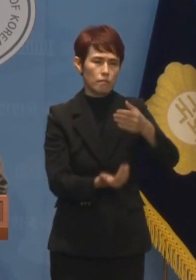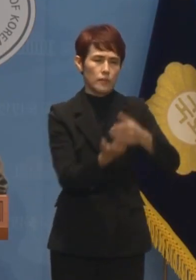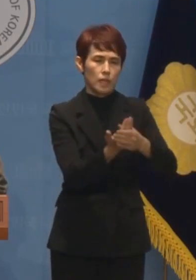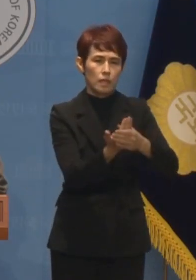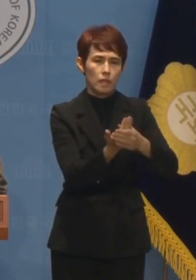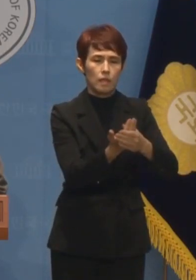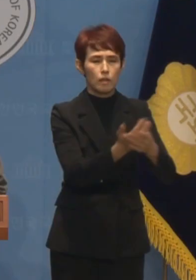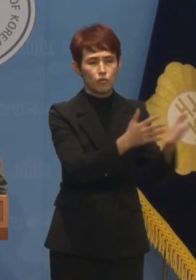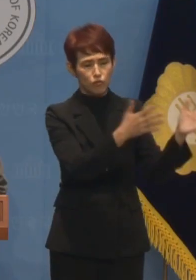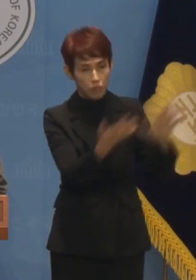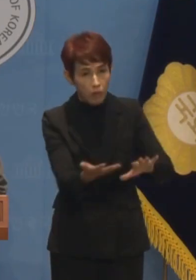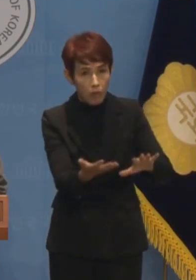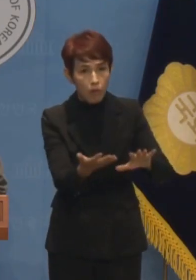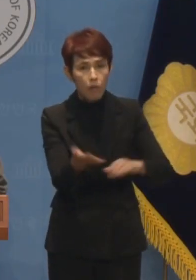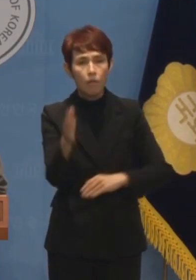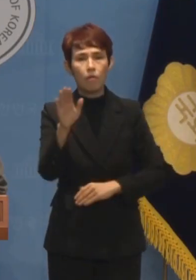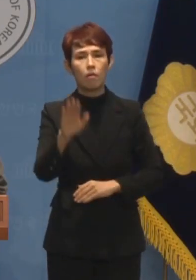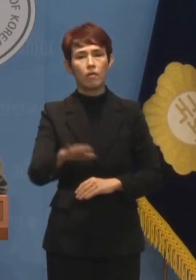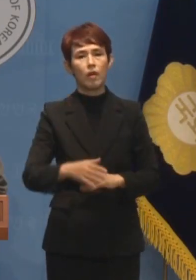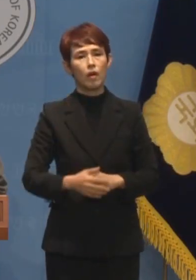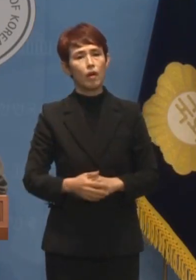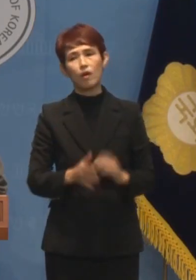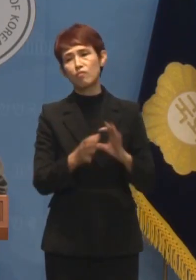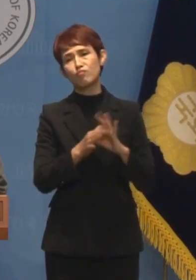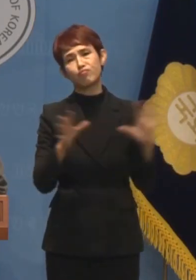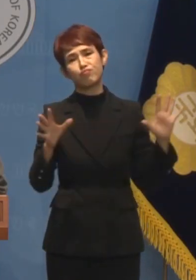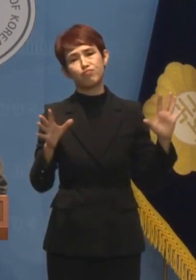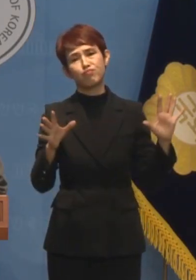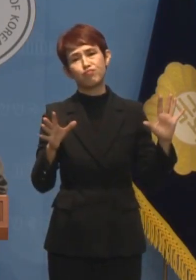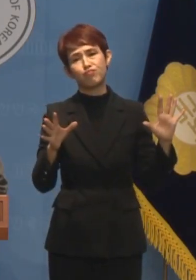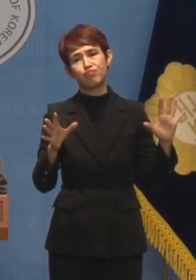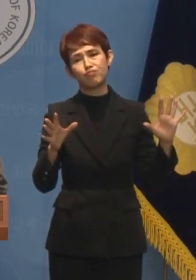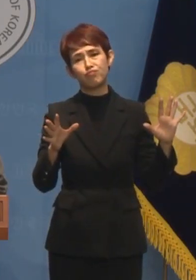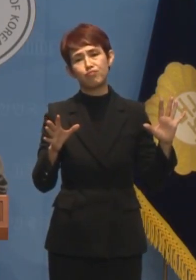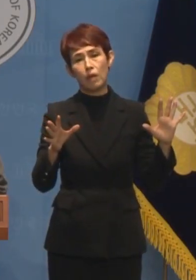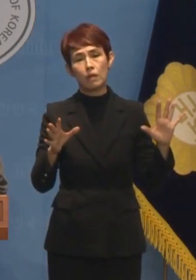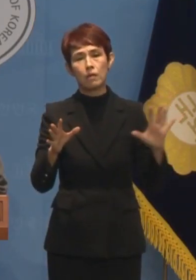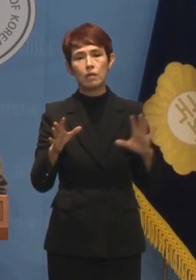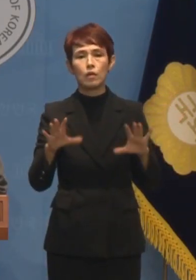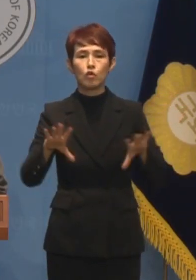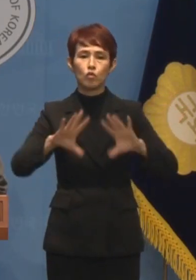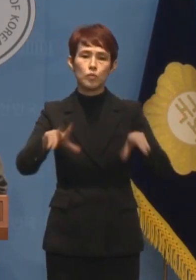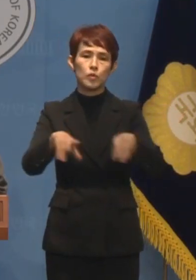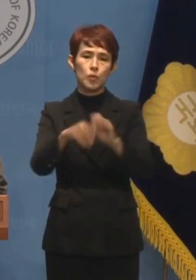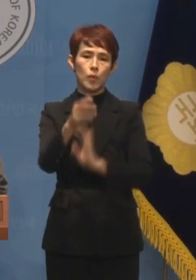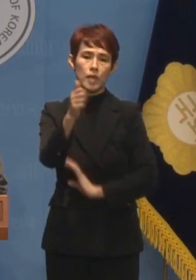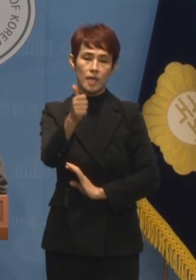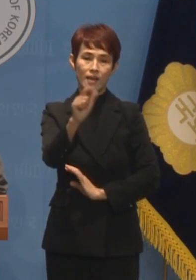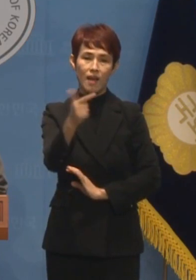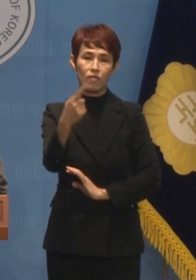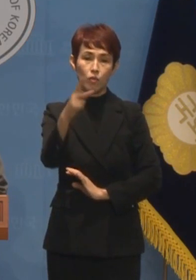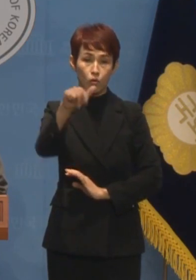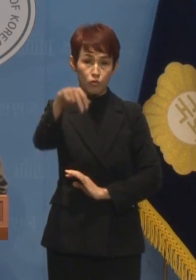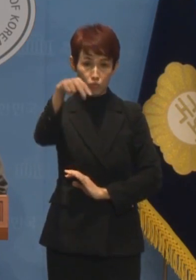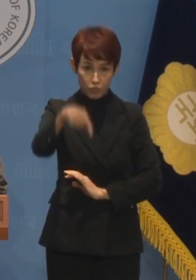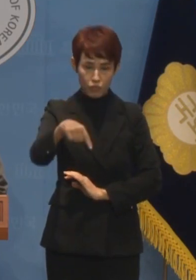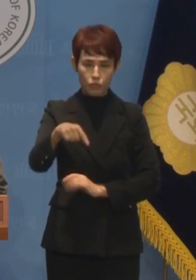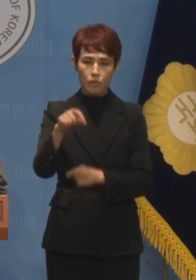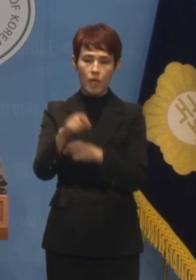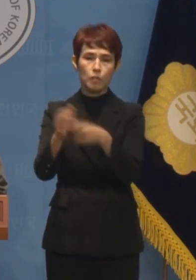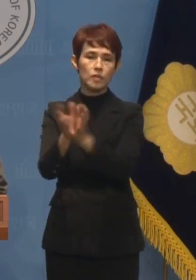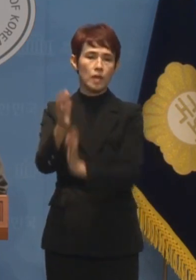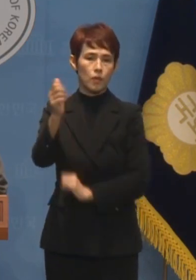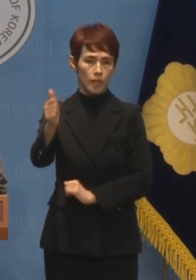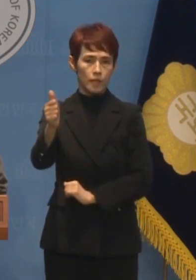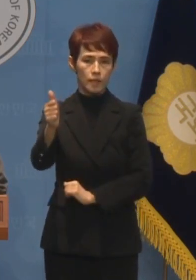아랑곳하지 않고 자신의 자리만 지켰던 한덕수 국무총리와 이상민 행안부 장관